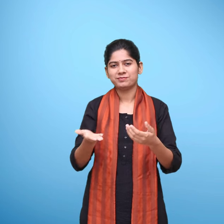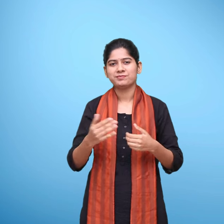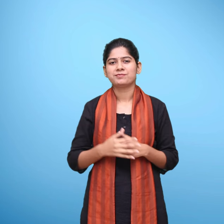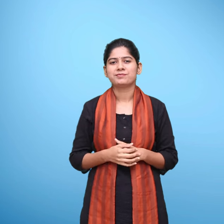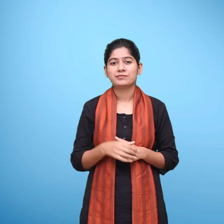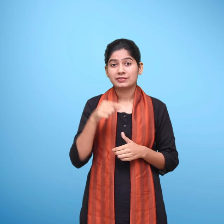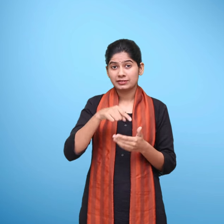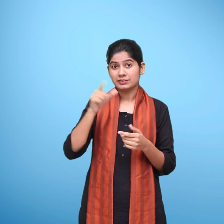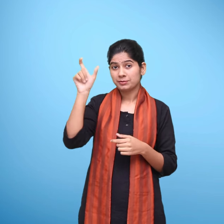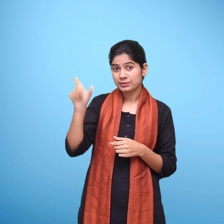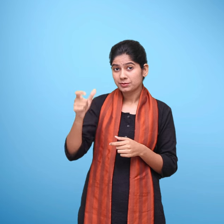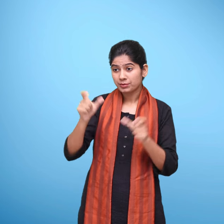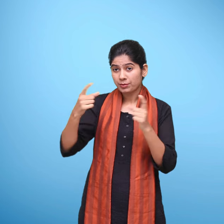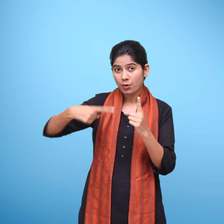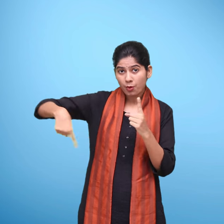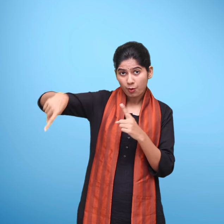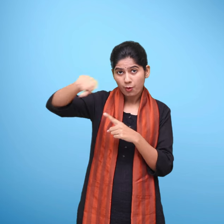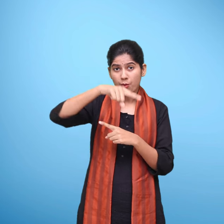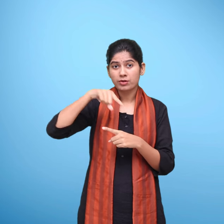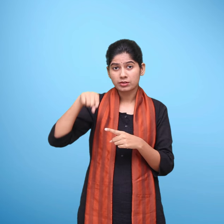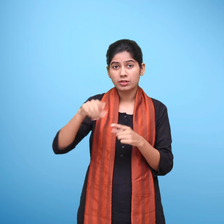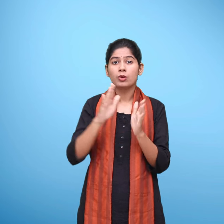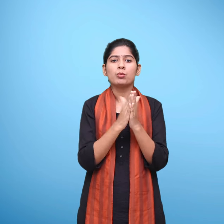अक्षर गीत के प्रती आभारी हैं